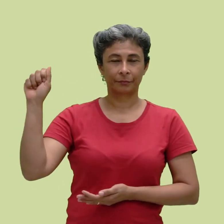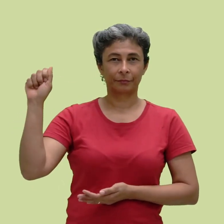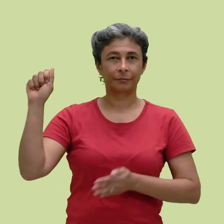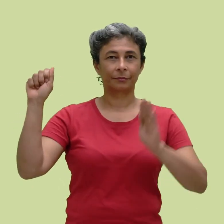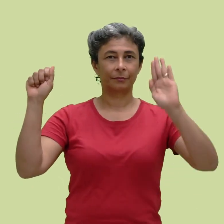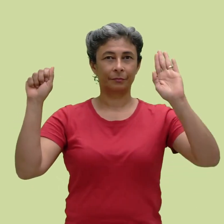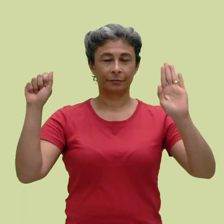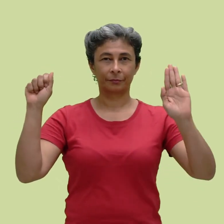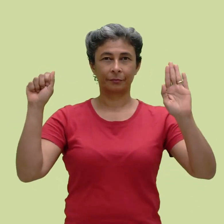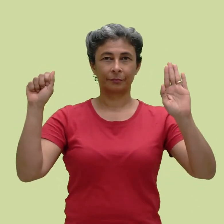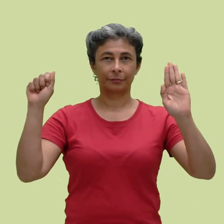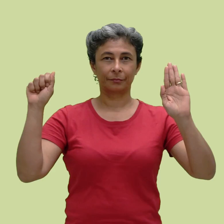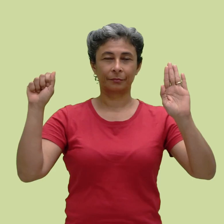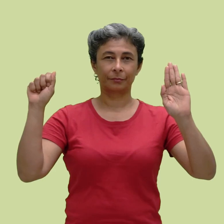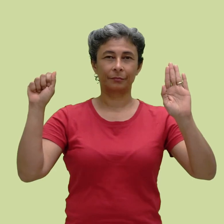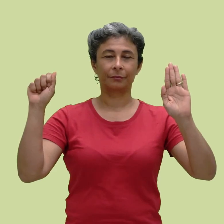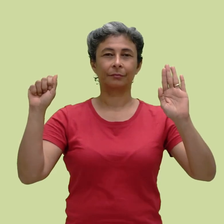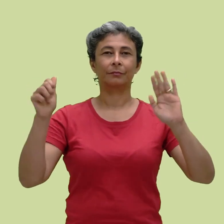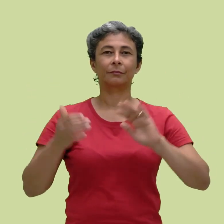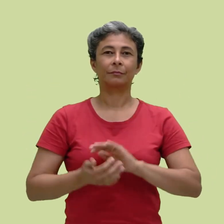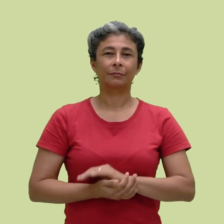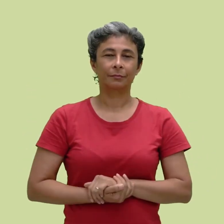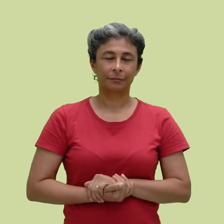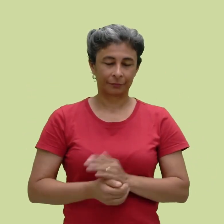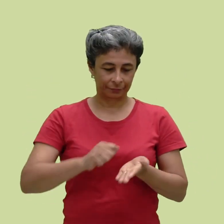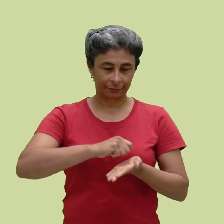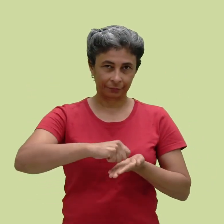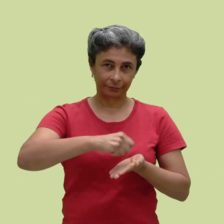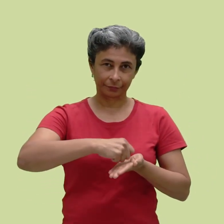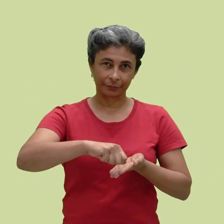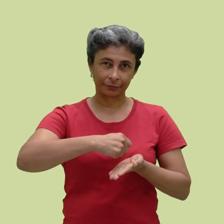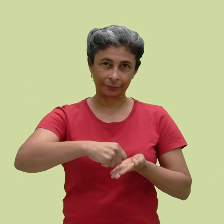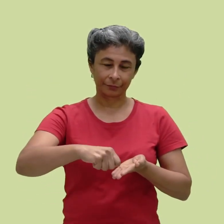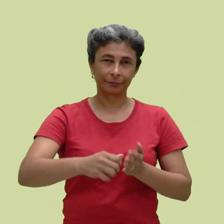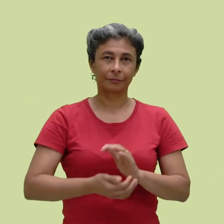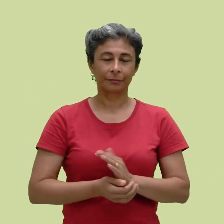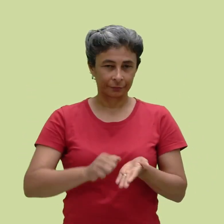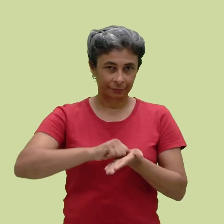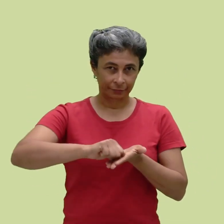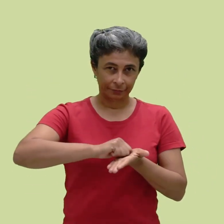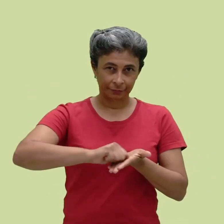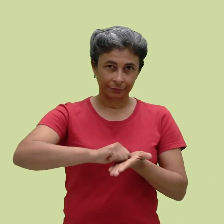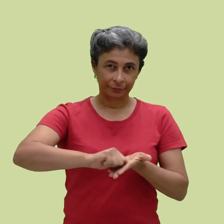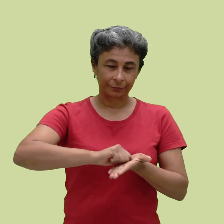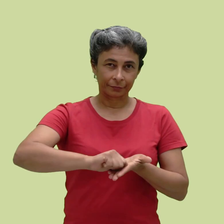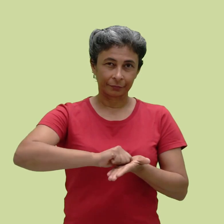fechada em S e a outra mão aberta com dedos juntos. Escrever. E apagar.